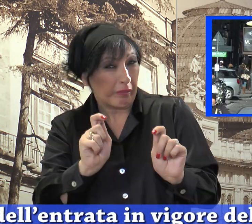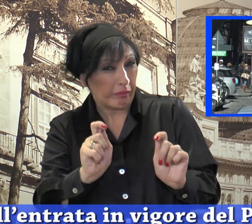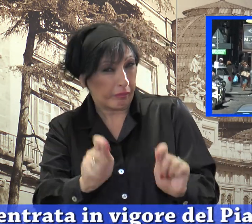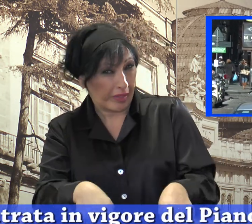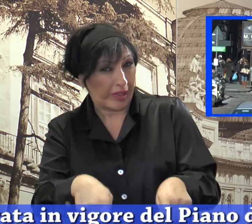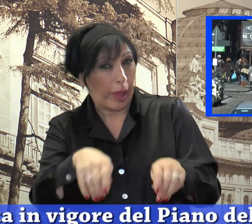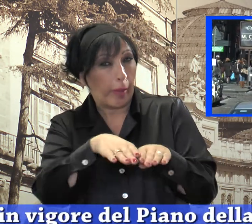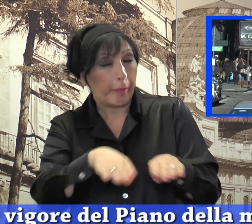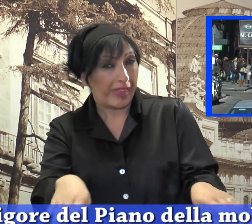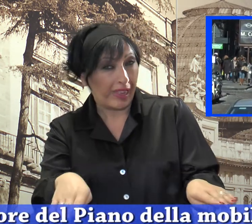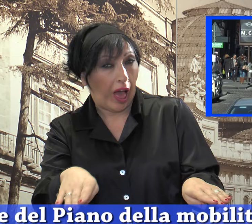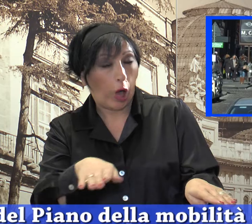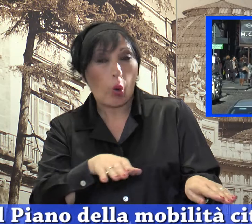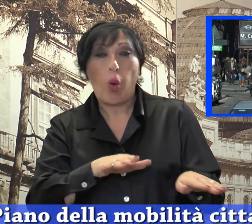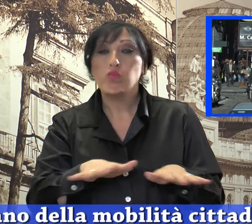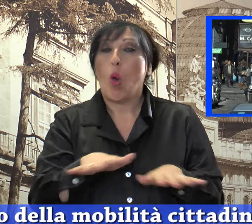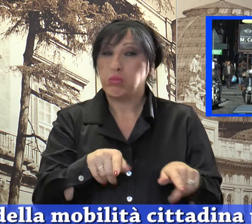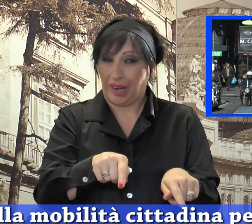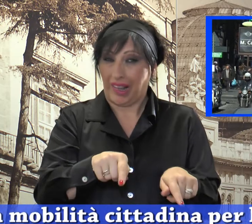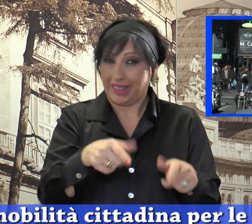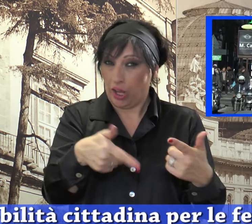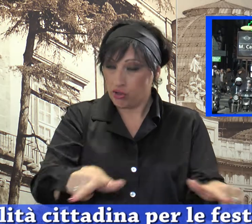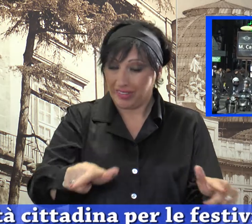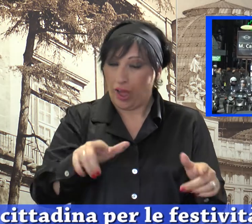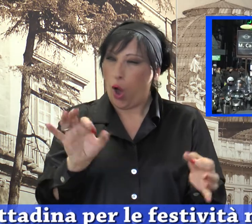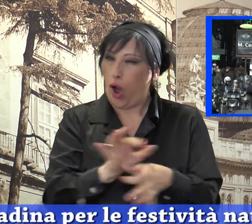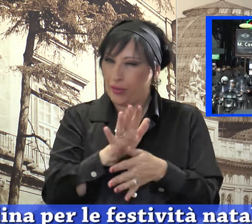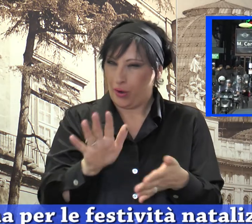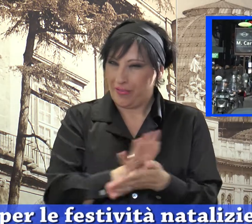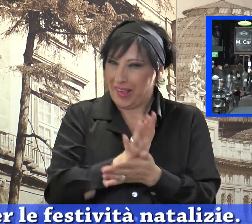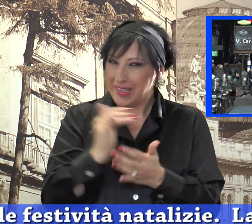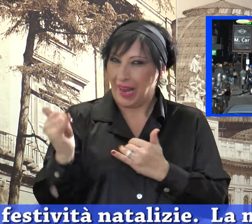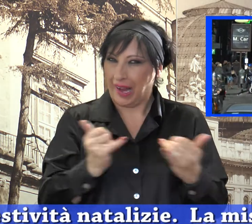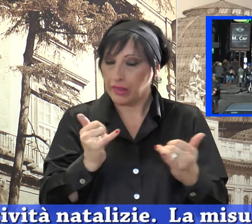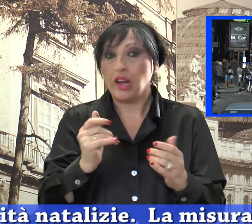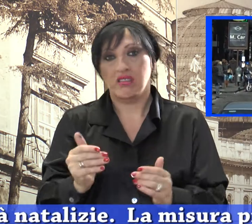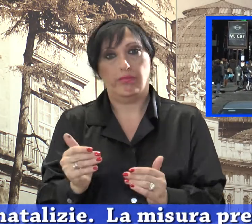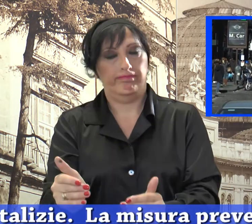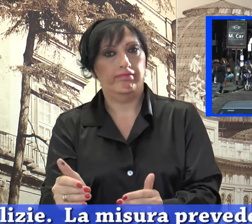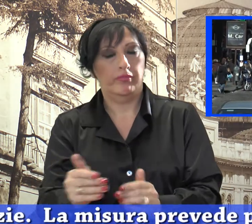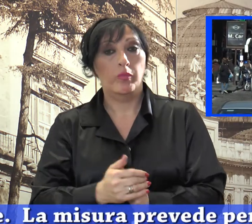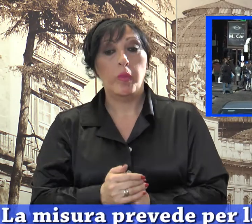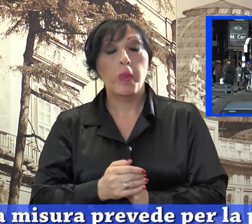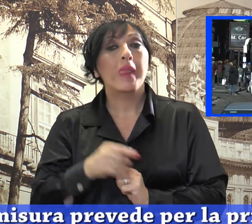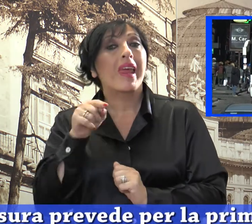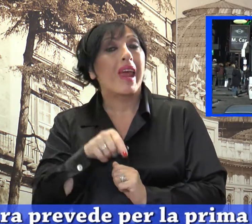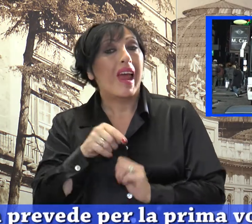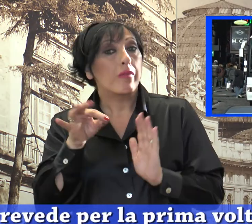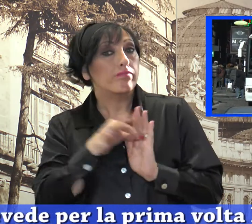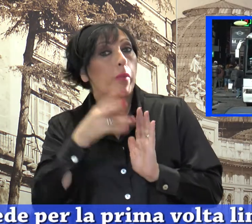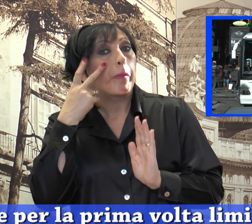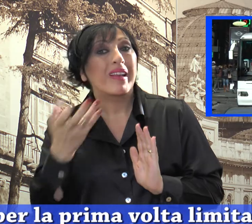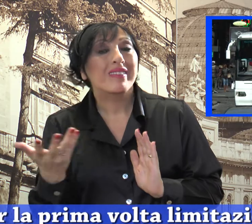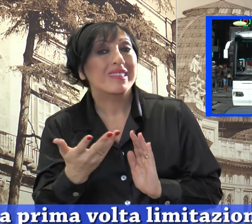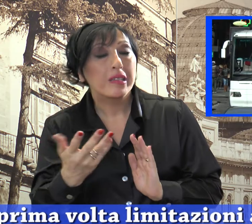del Piano della Mobilità Cittadina per le festività natalizie. La misura prevede per la prima